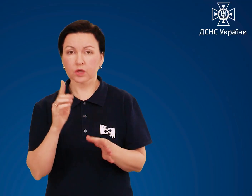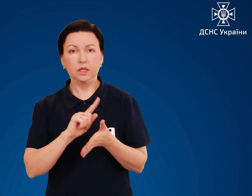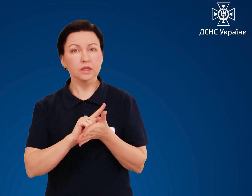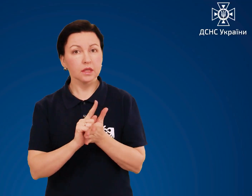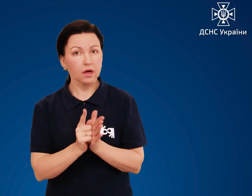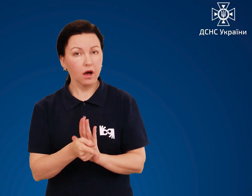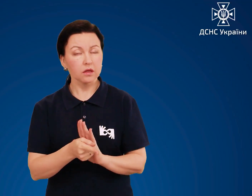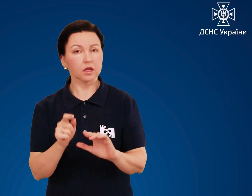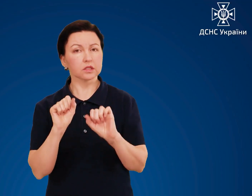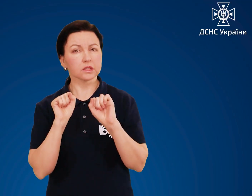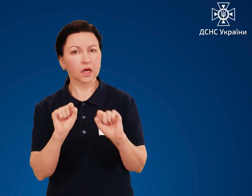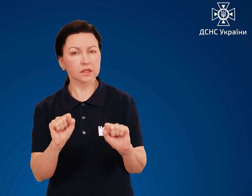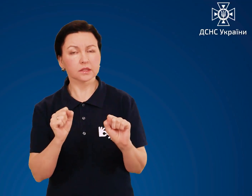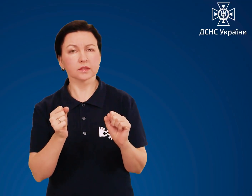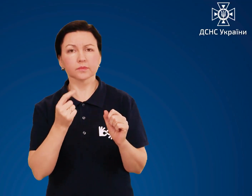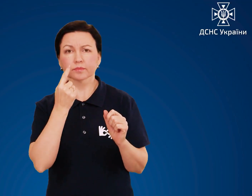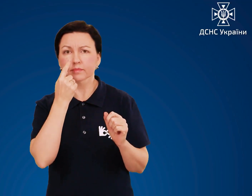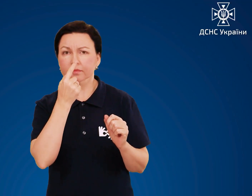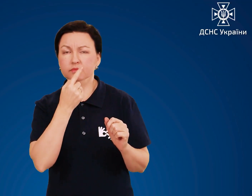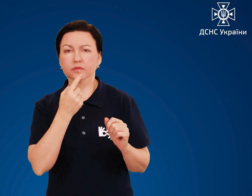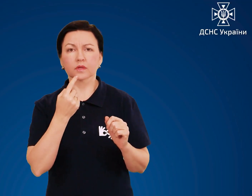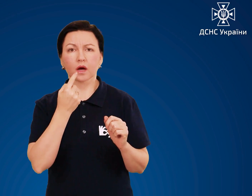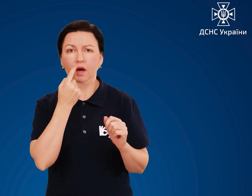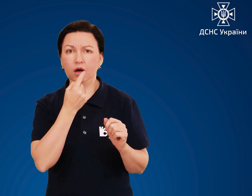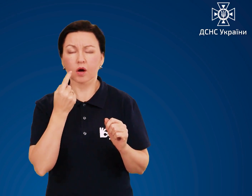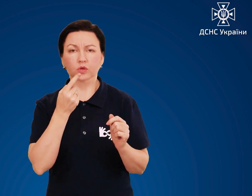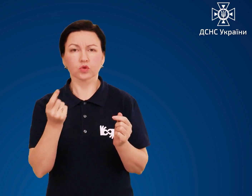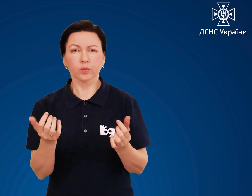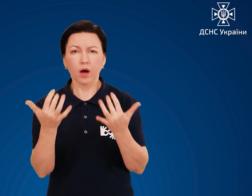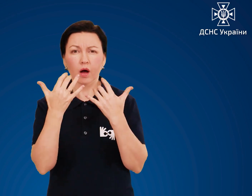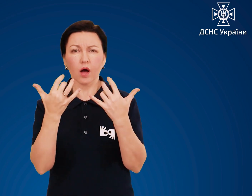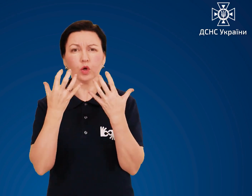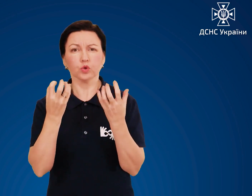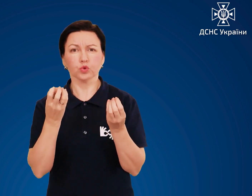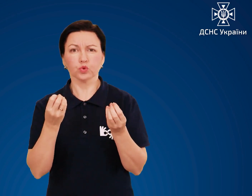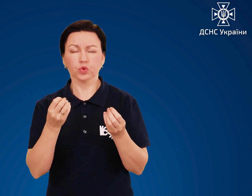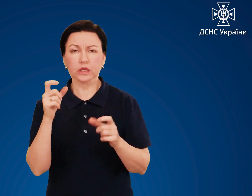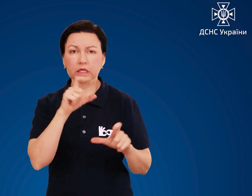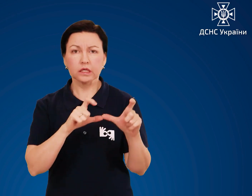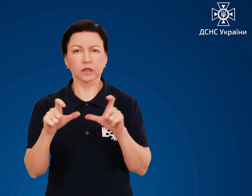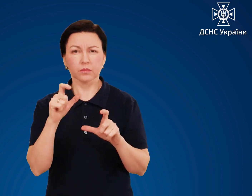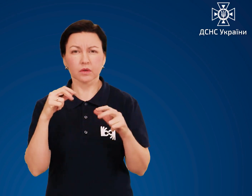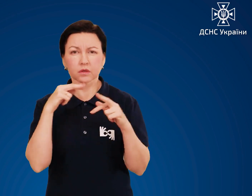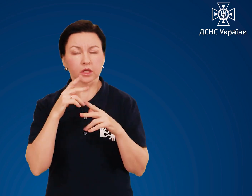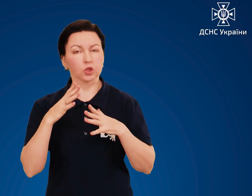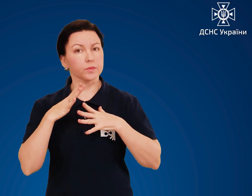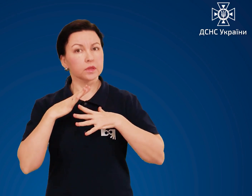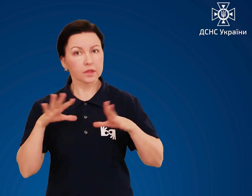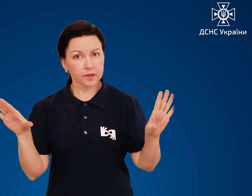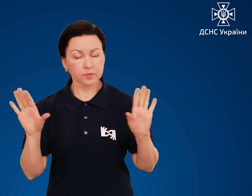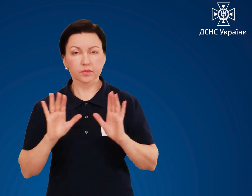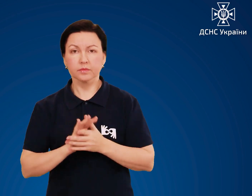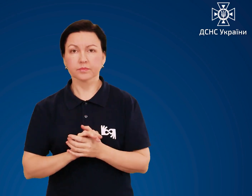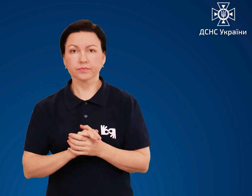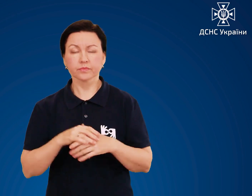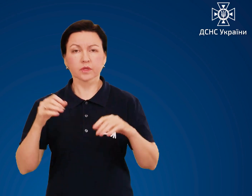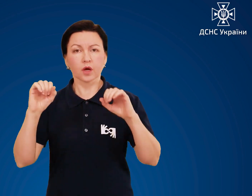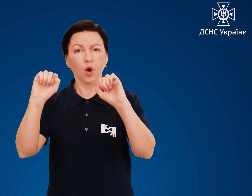негайно захистіть органи дихання від подальшої дії НХР. Надягніть на